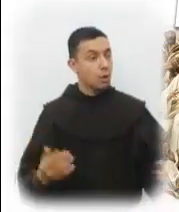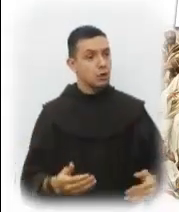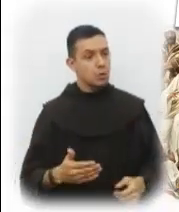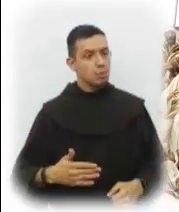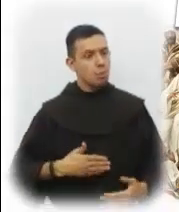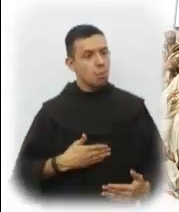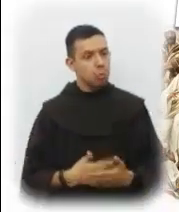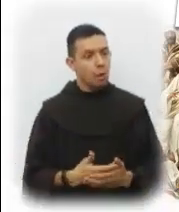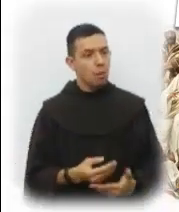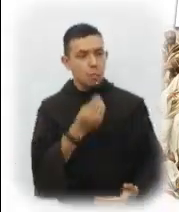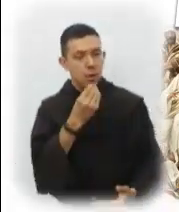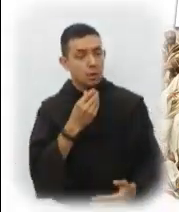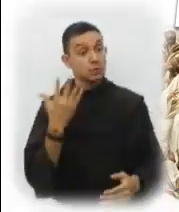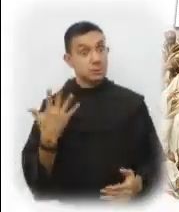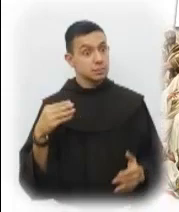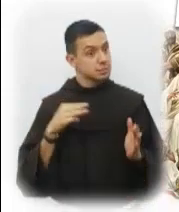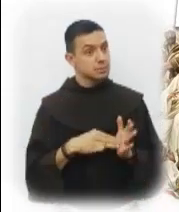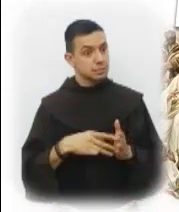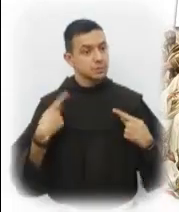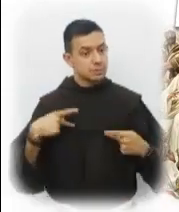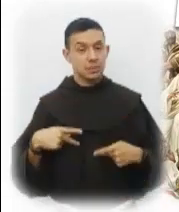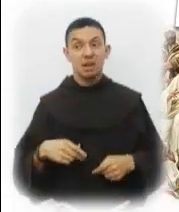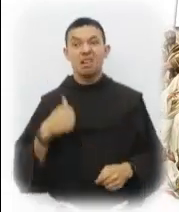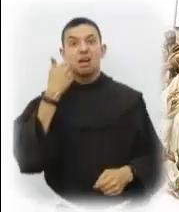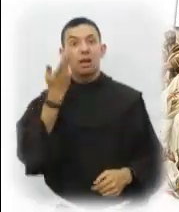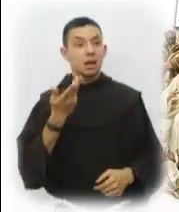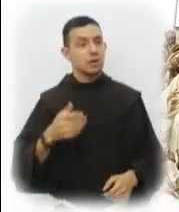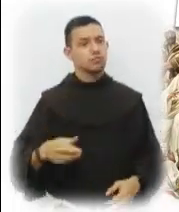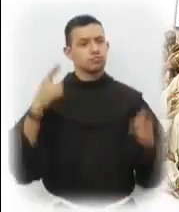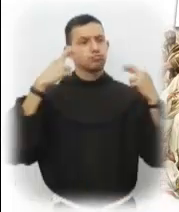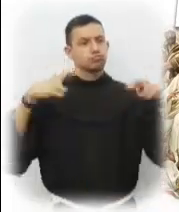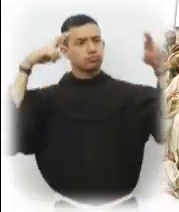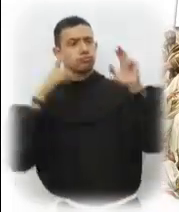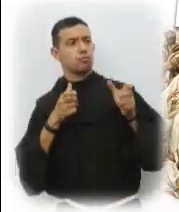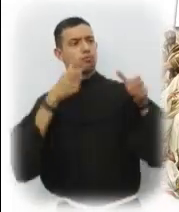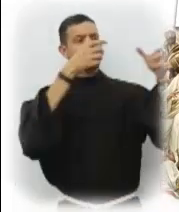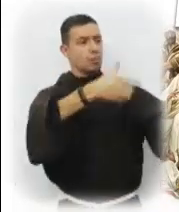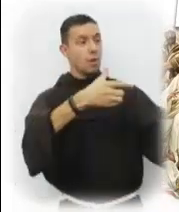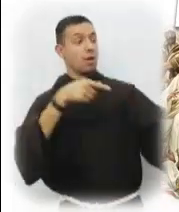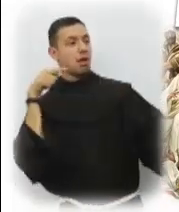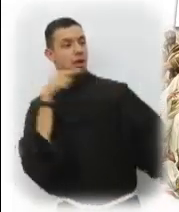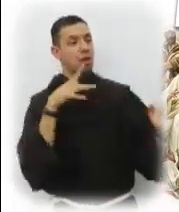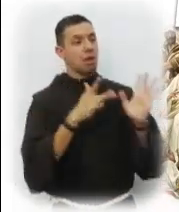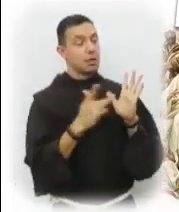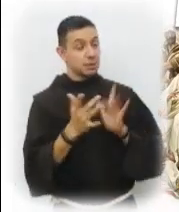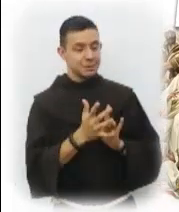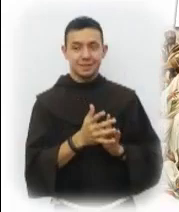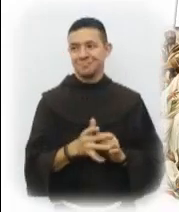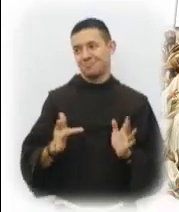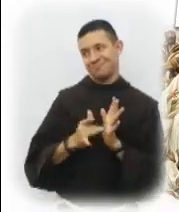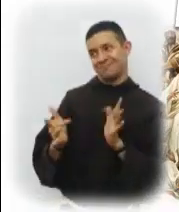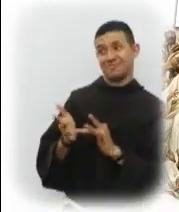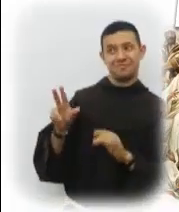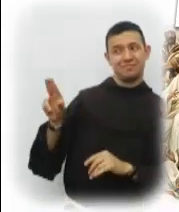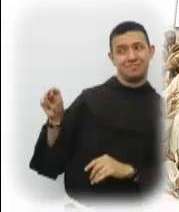había multiplicado los panes hasta saciar la multitud, pretendieron hacerlo rey. Sin embargo,